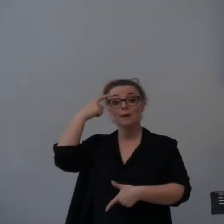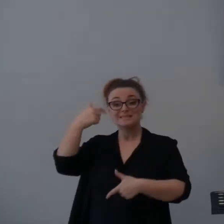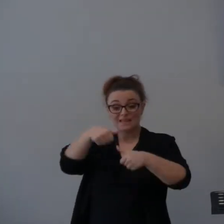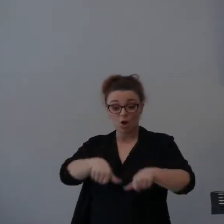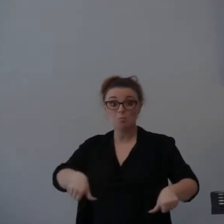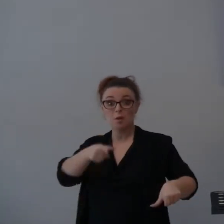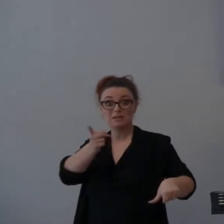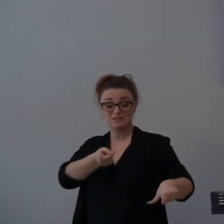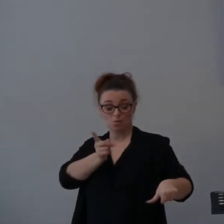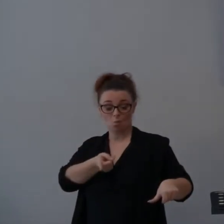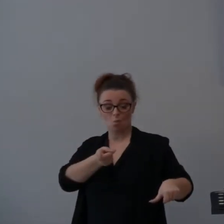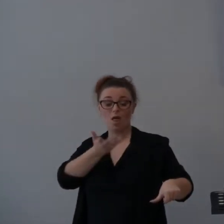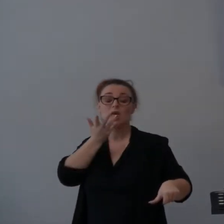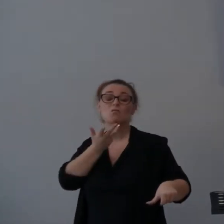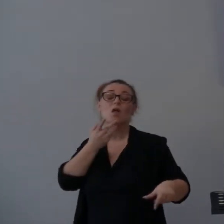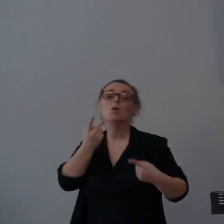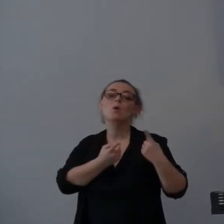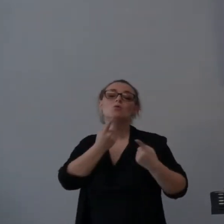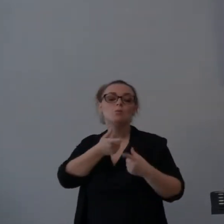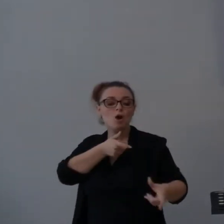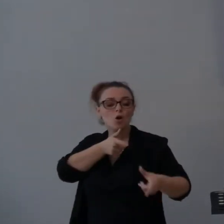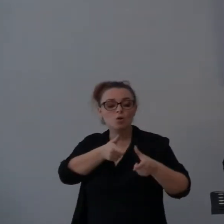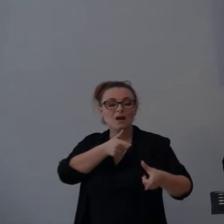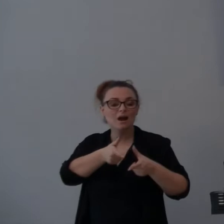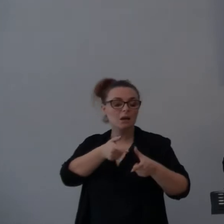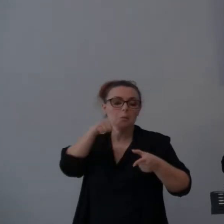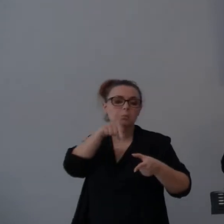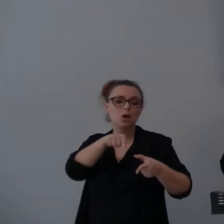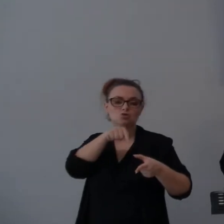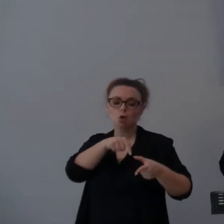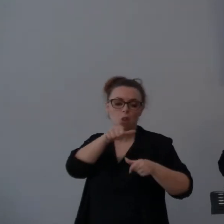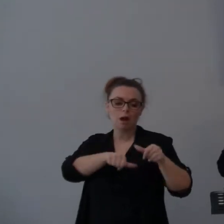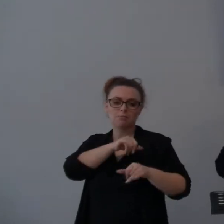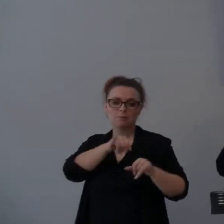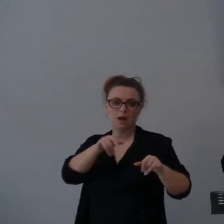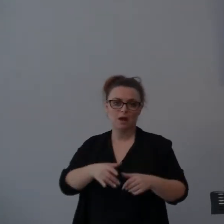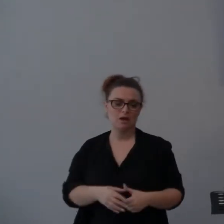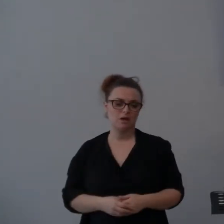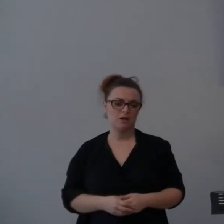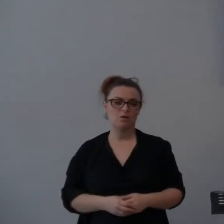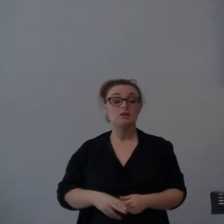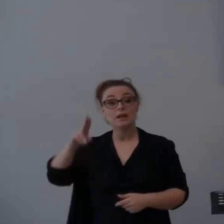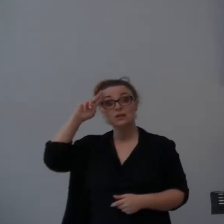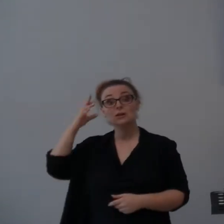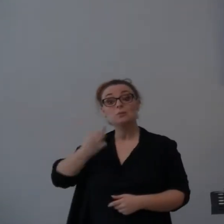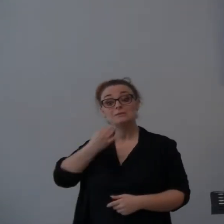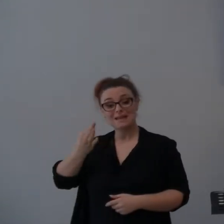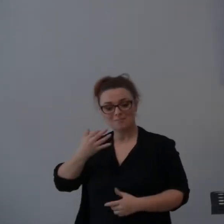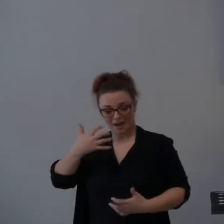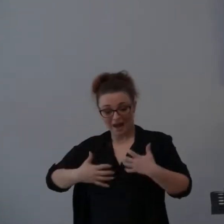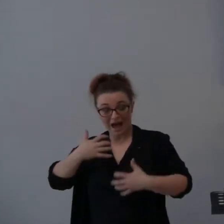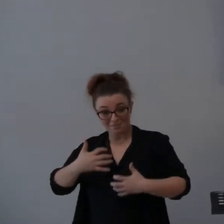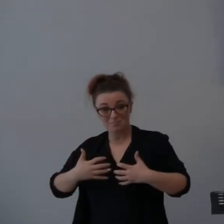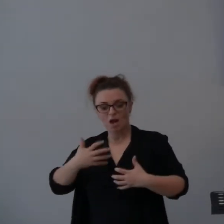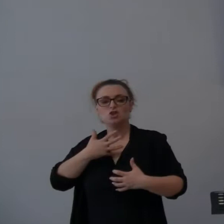male per cui relazionarsi, questo non cambia. Quindi teniamo in mente questo. La sua ira ha un limite,